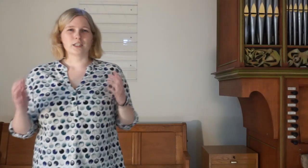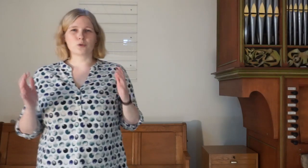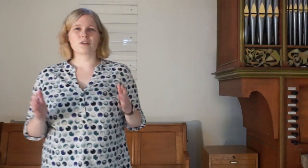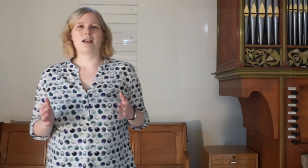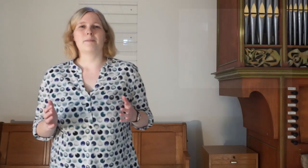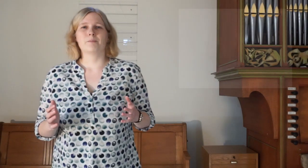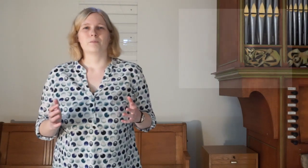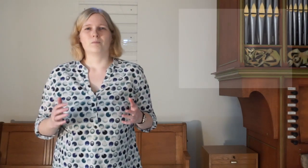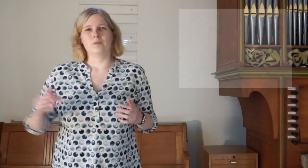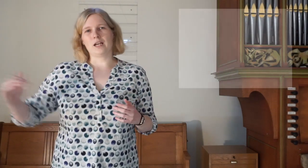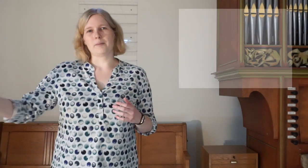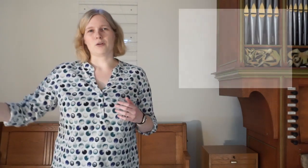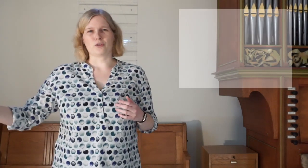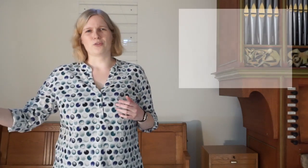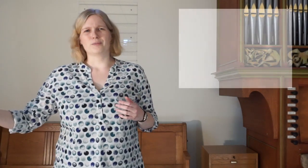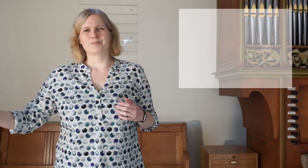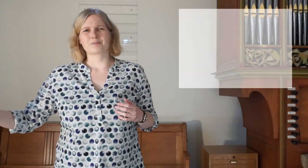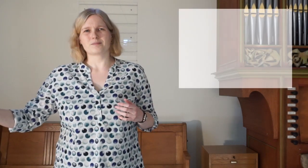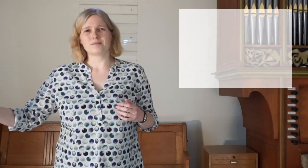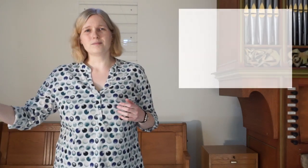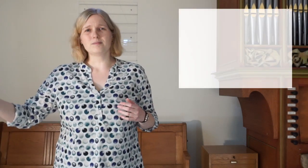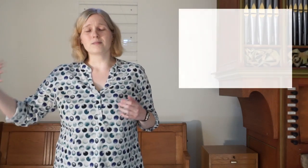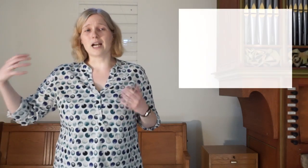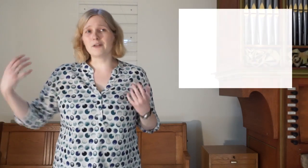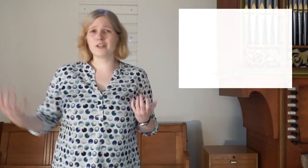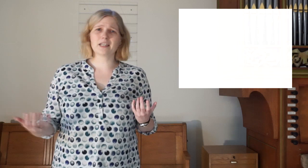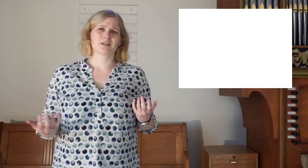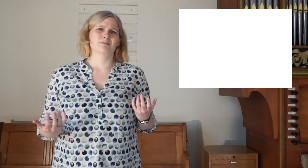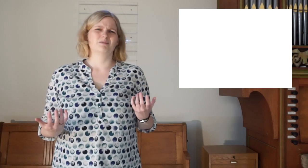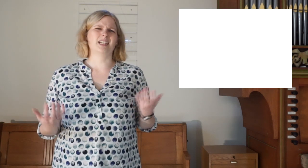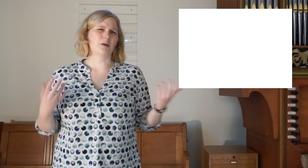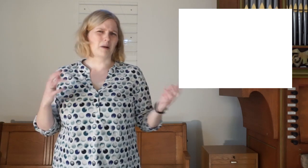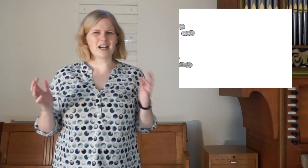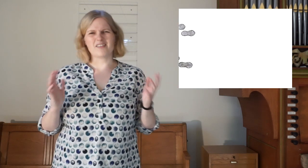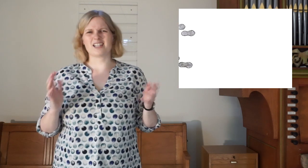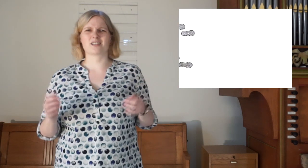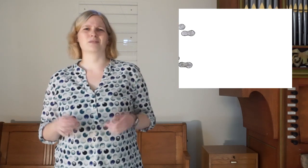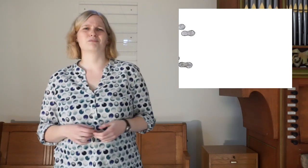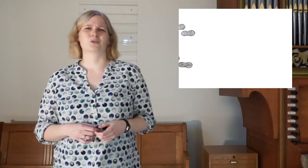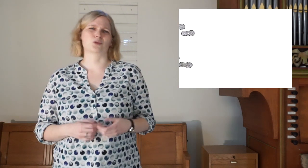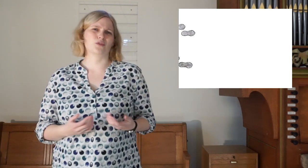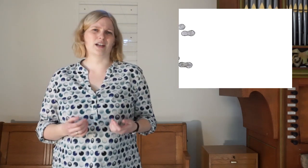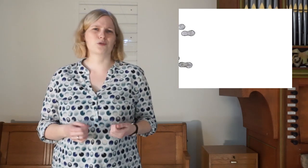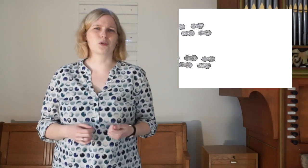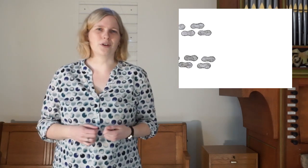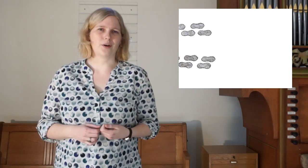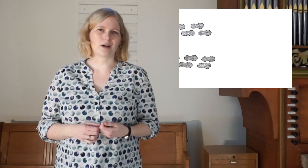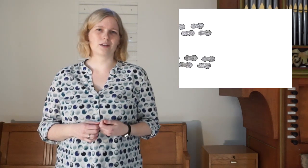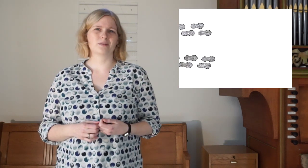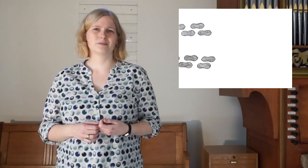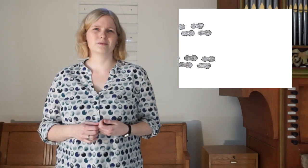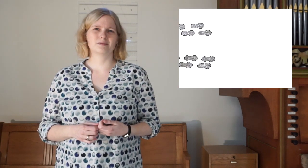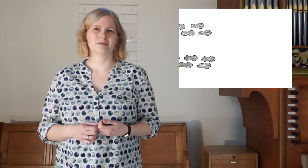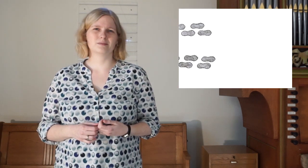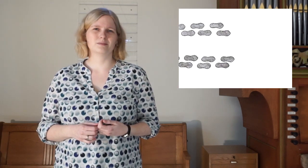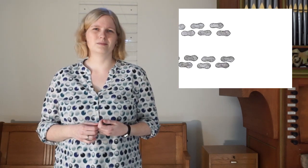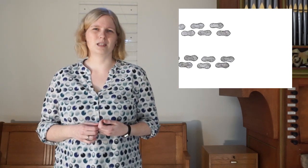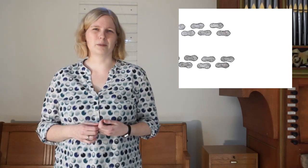Jerusalem nach Emmaus. Ein Weg, der normalerweise so zwei Stunden dauert. Aber